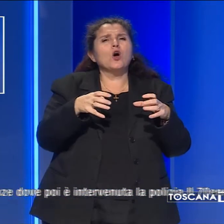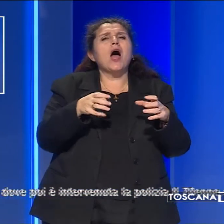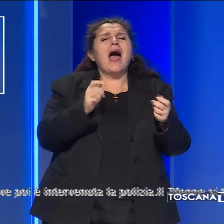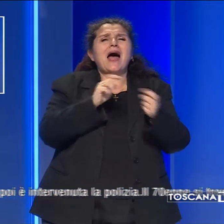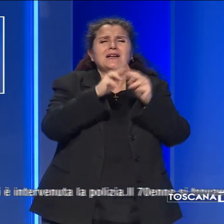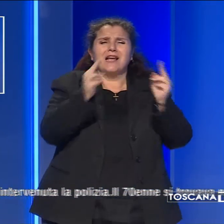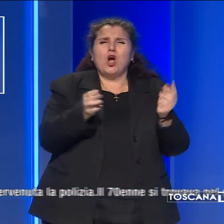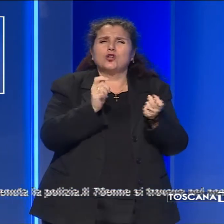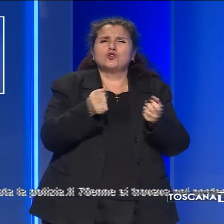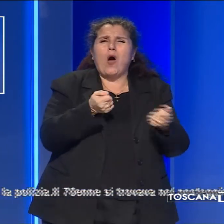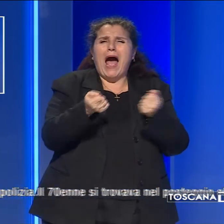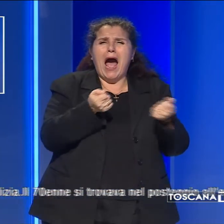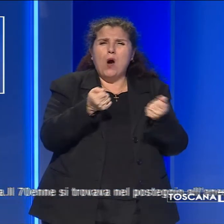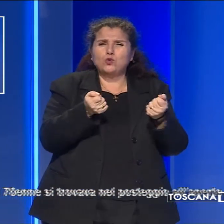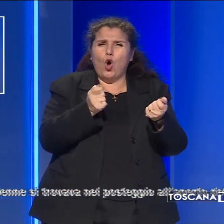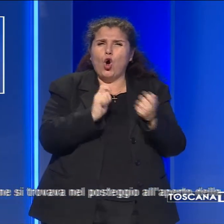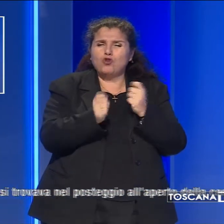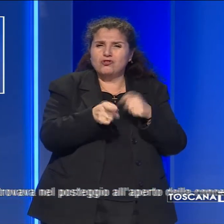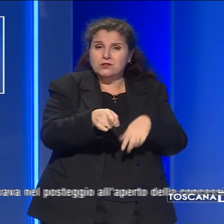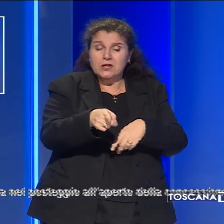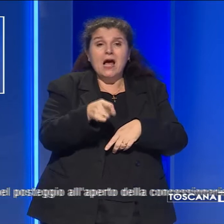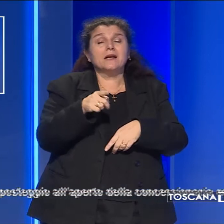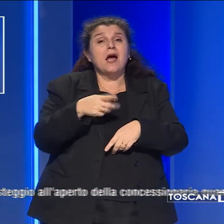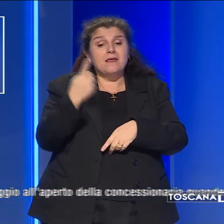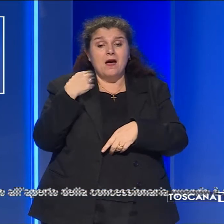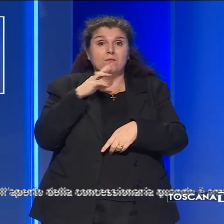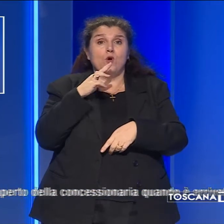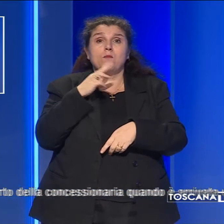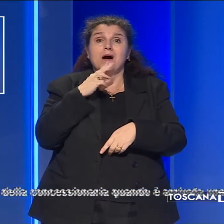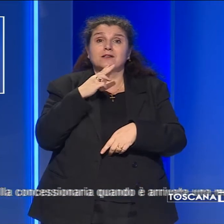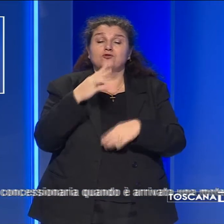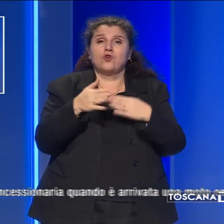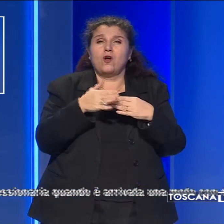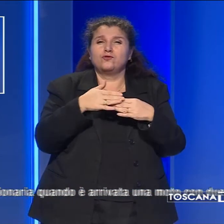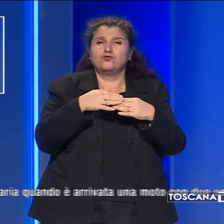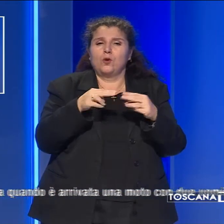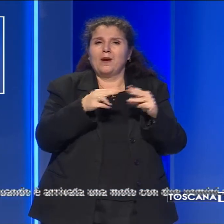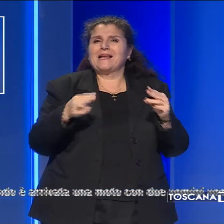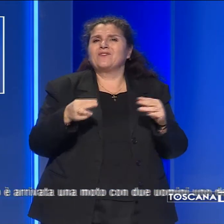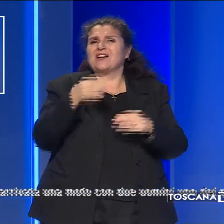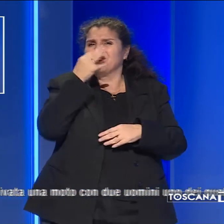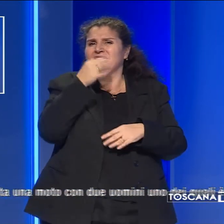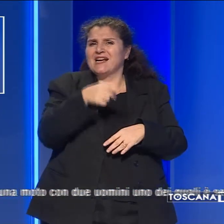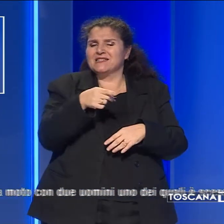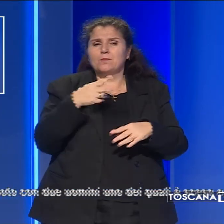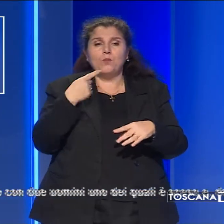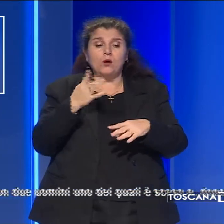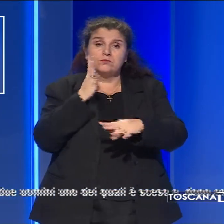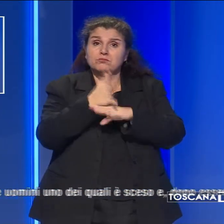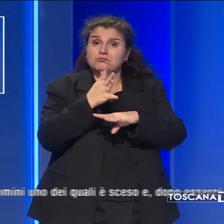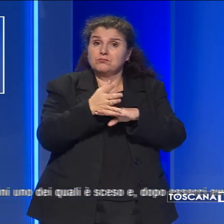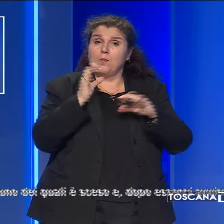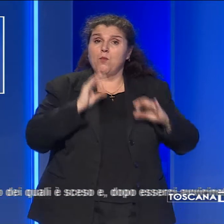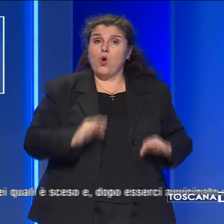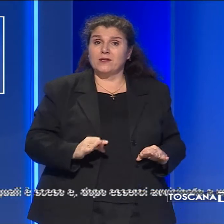d'auto. è accaduto ieri pomeriggio alla periferia di Firenze, dove poi è intervenuta la